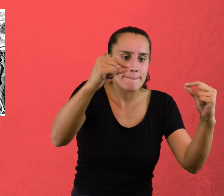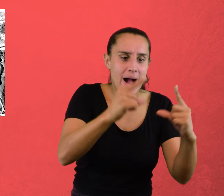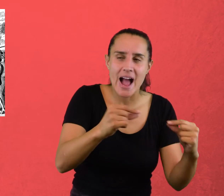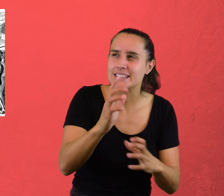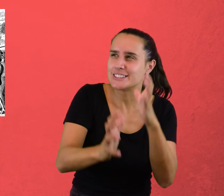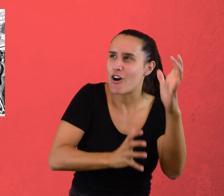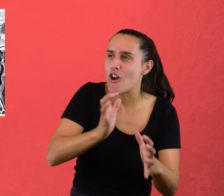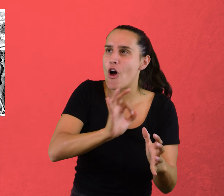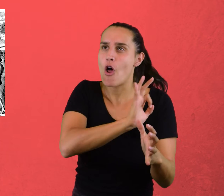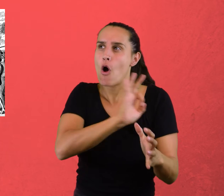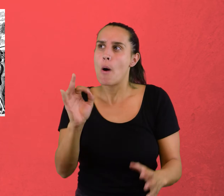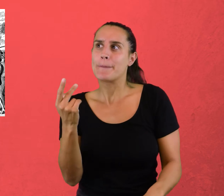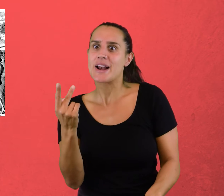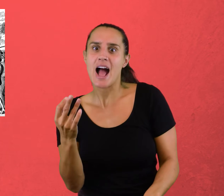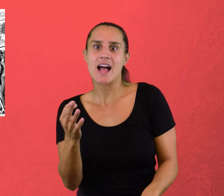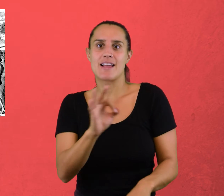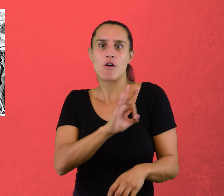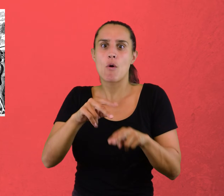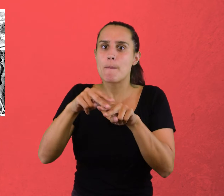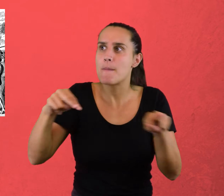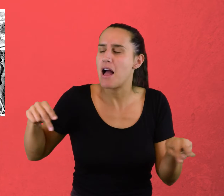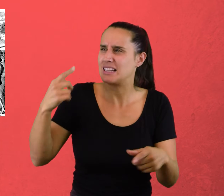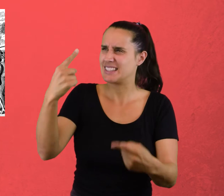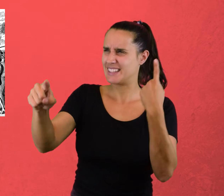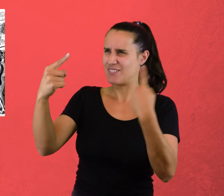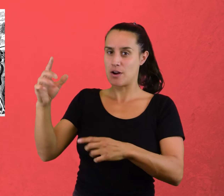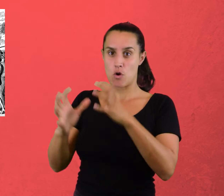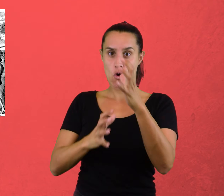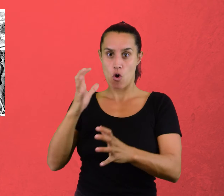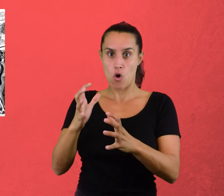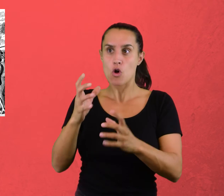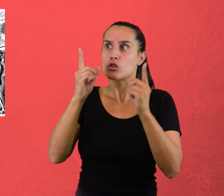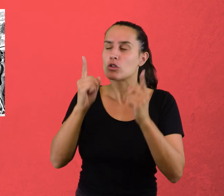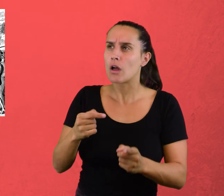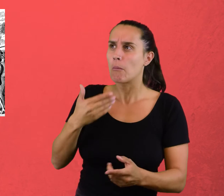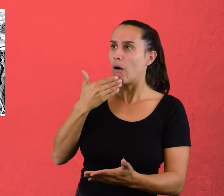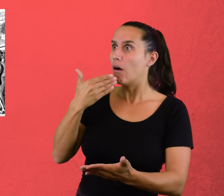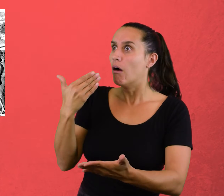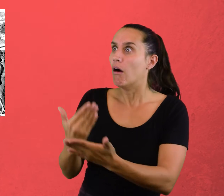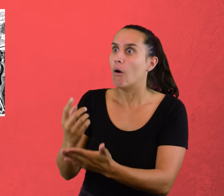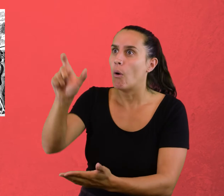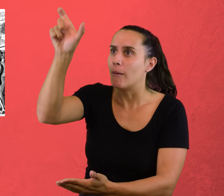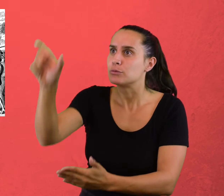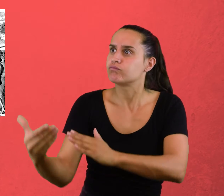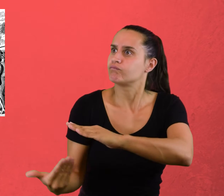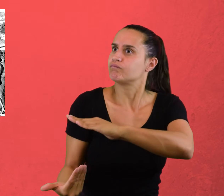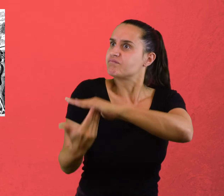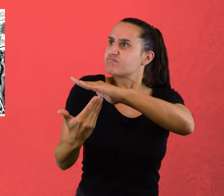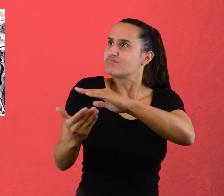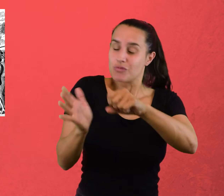plata y hasta oro. El que más les extrañaba era el gran cacique, porque tenía la piel clara como